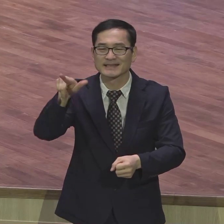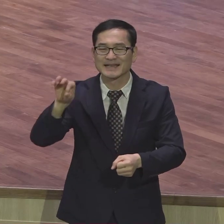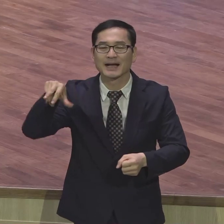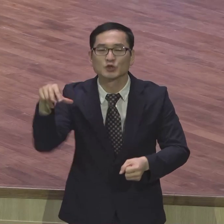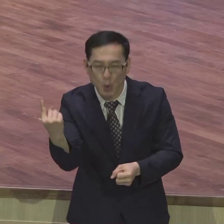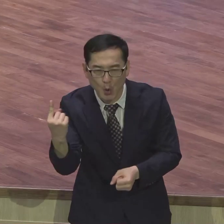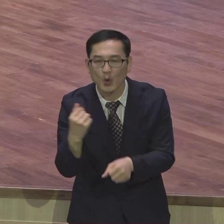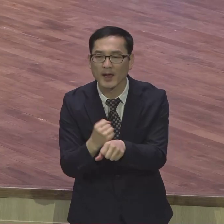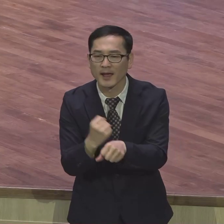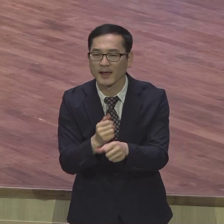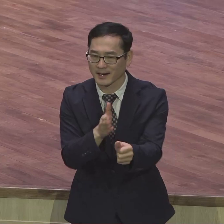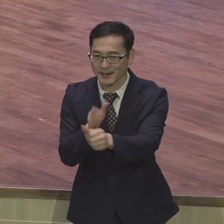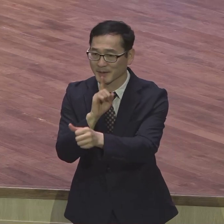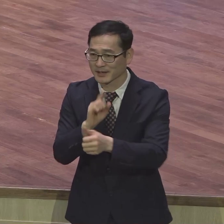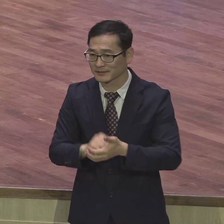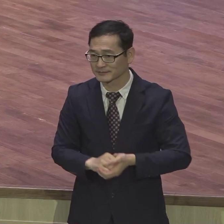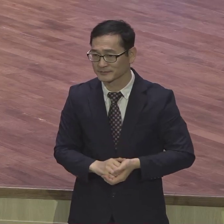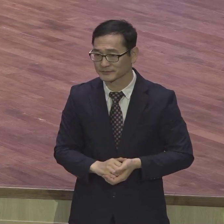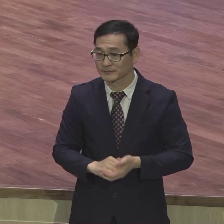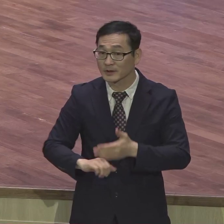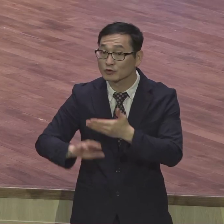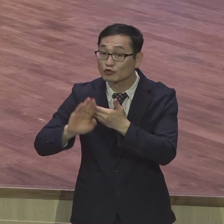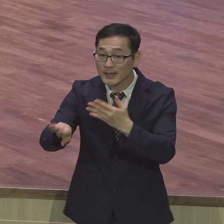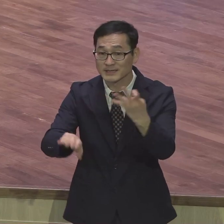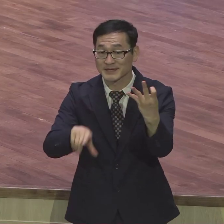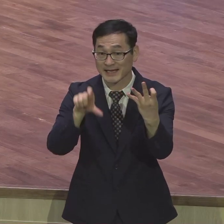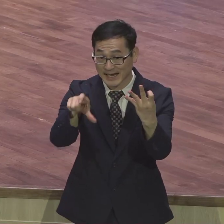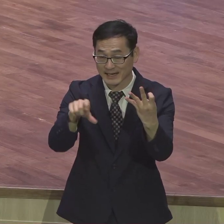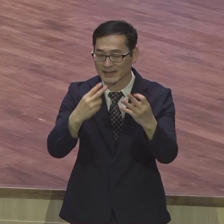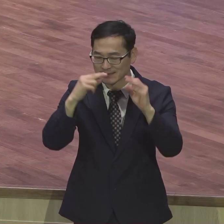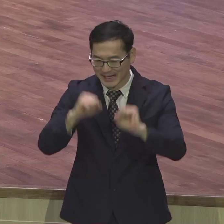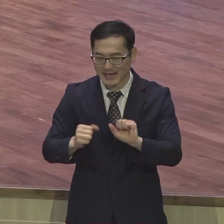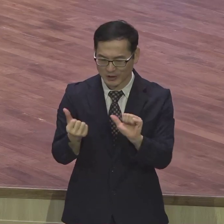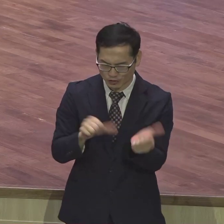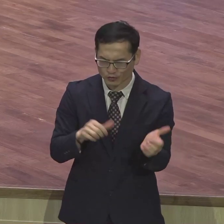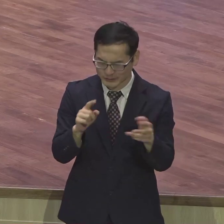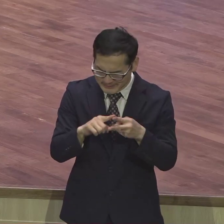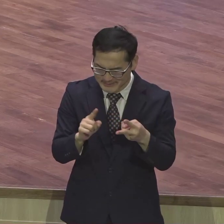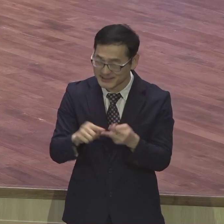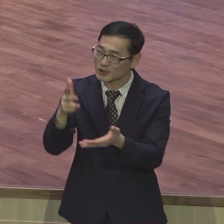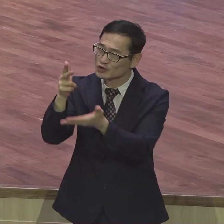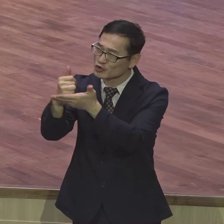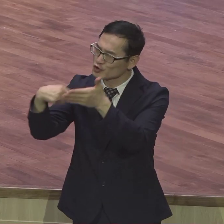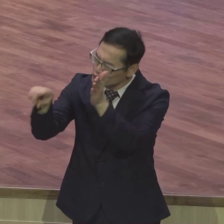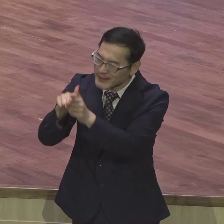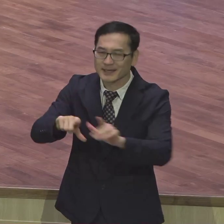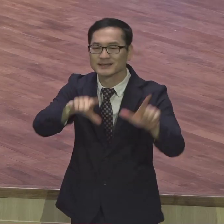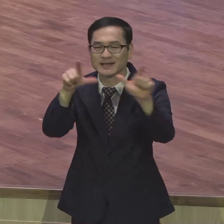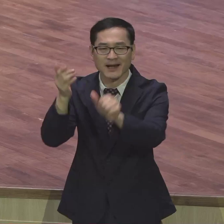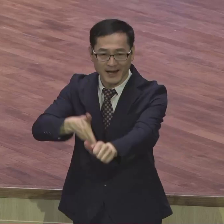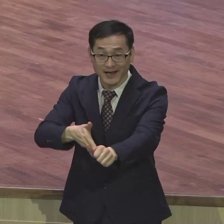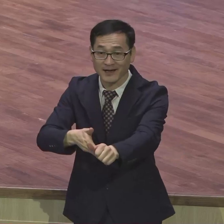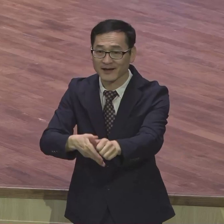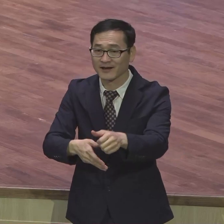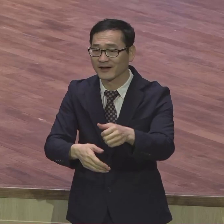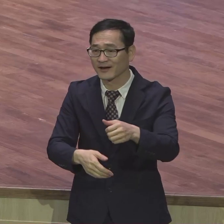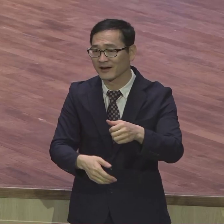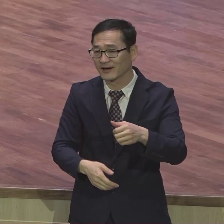이제는 뭐요? 사나 죽으나 주를 위한 존재다 내 것이 없다 내가 살아도